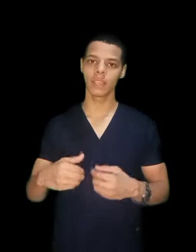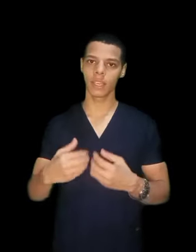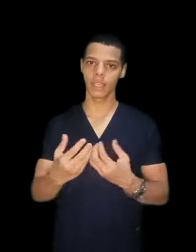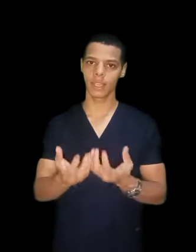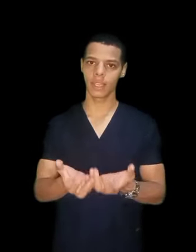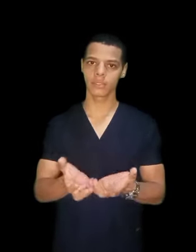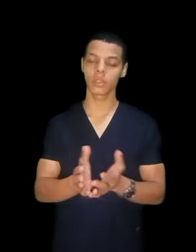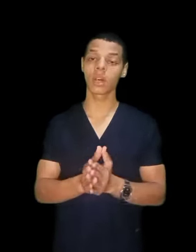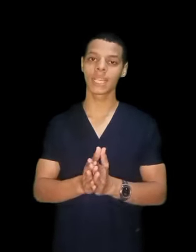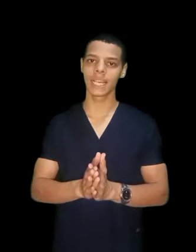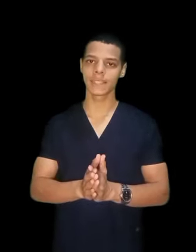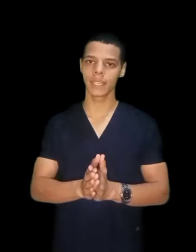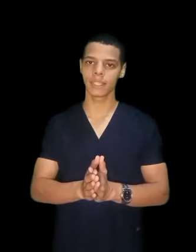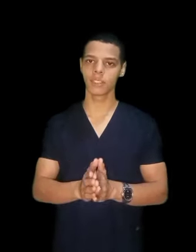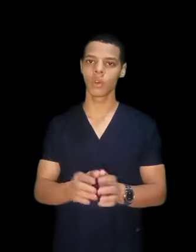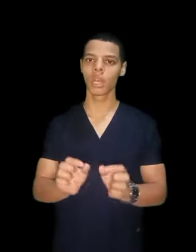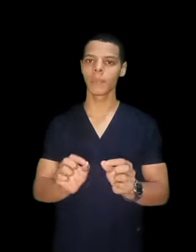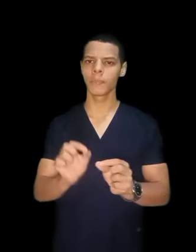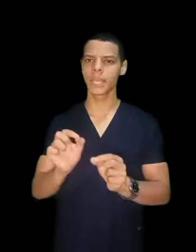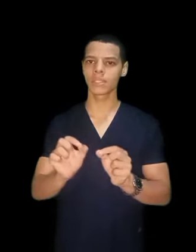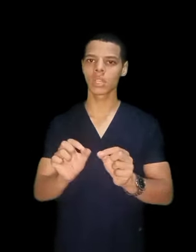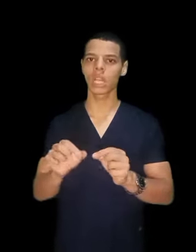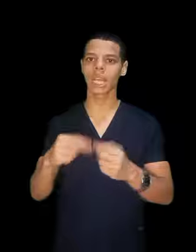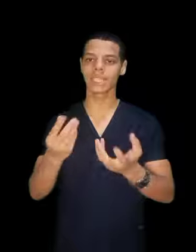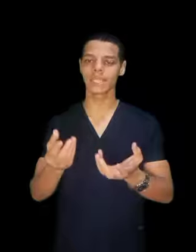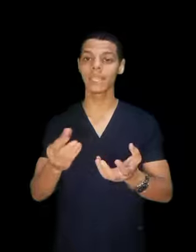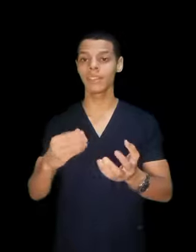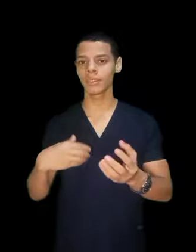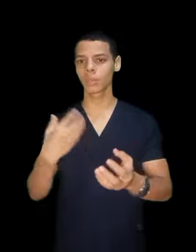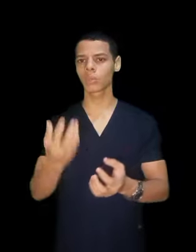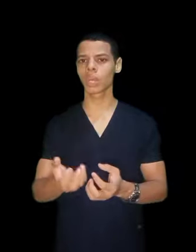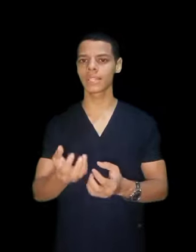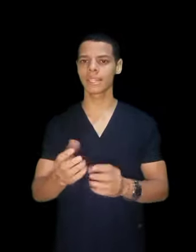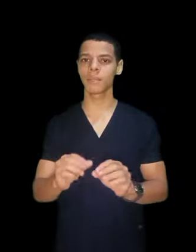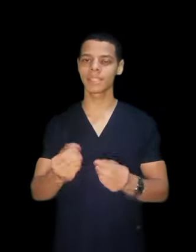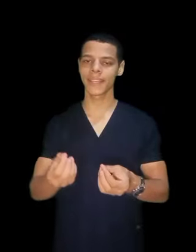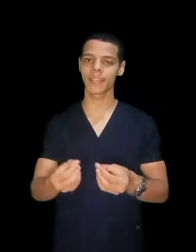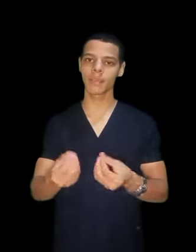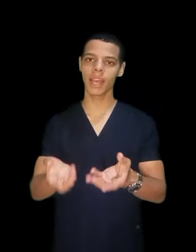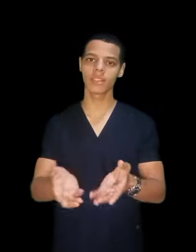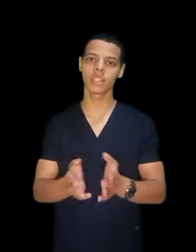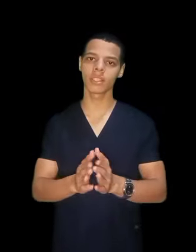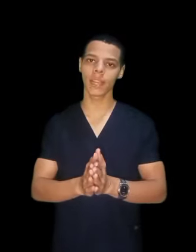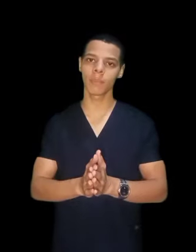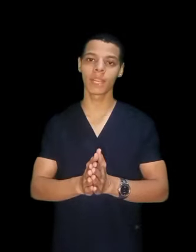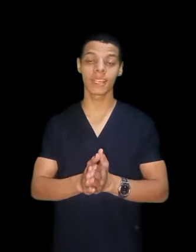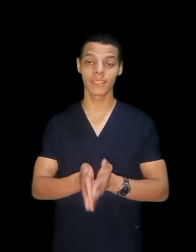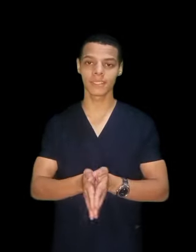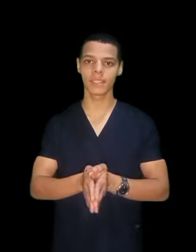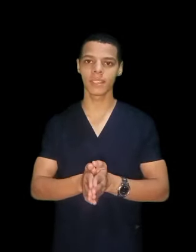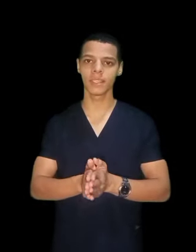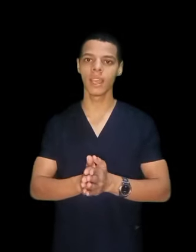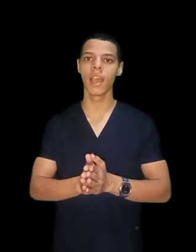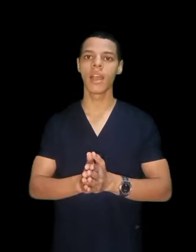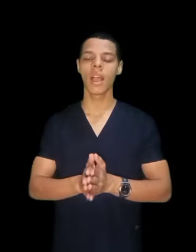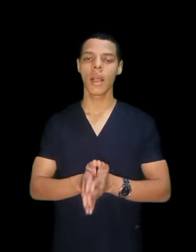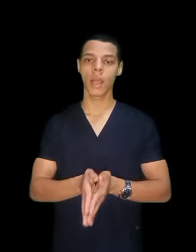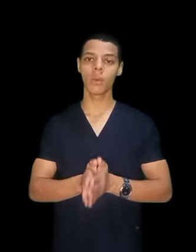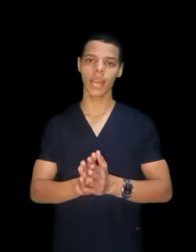صناعة الاسنان هو اللي يبدأ يصنع لك الاسنان الدكتور الاسنان بيستردمها علشان يركب لك السنة دي او